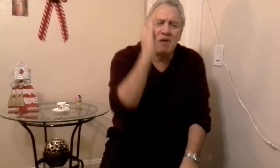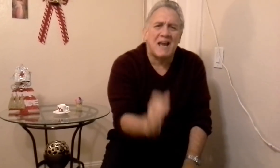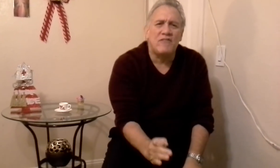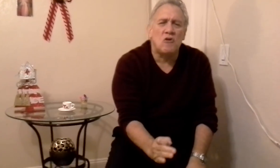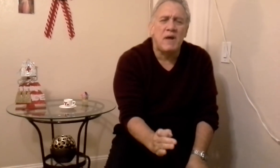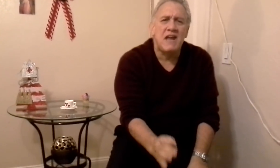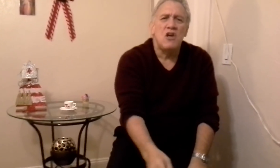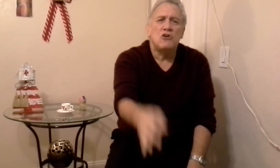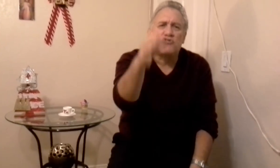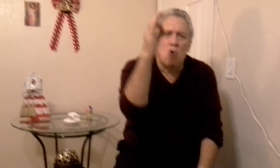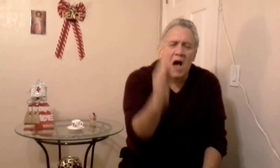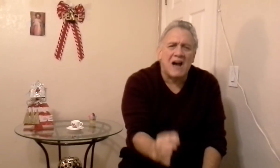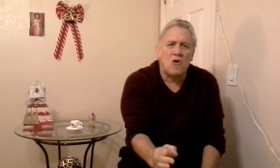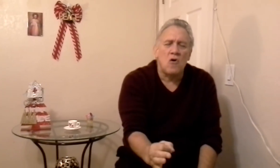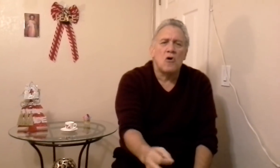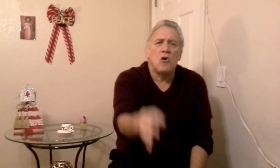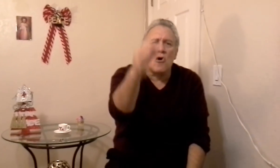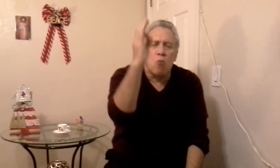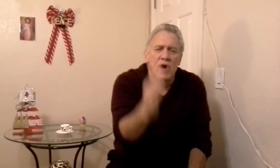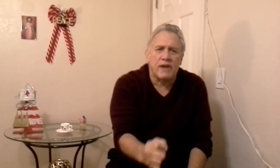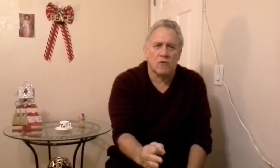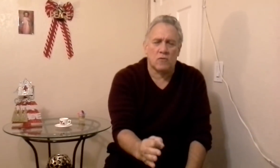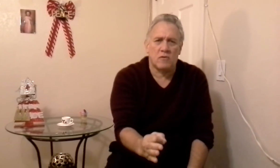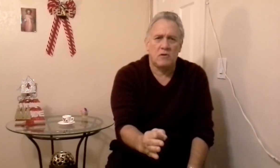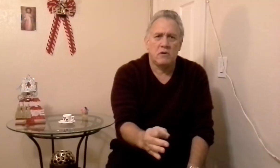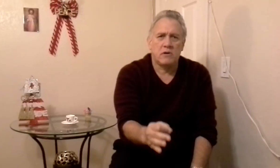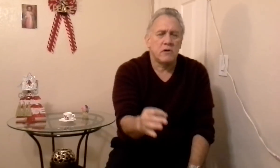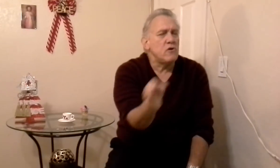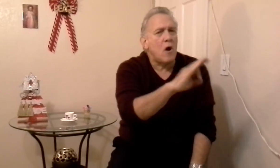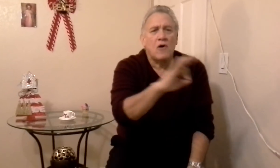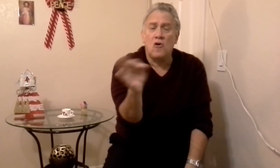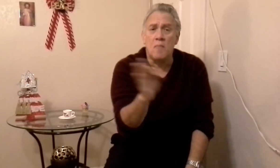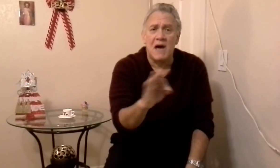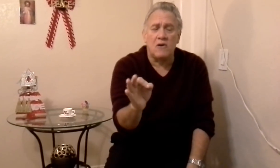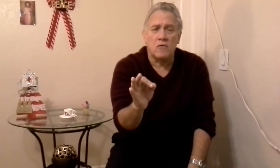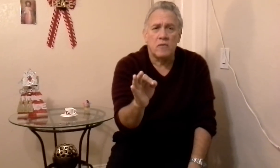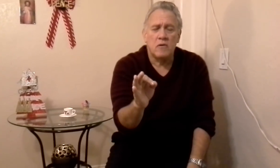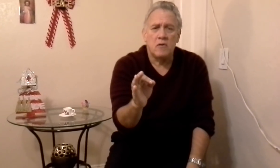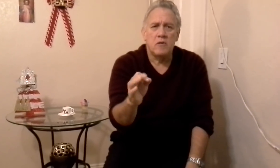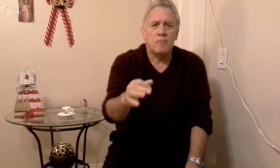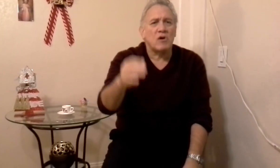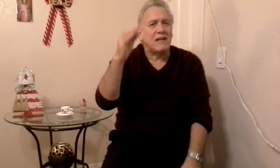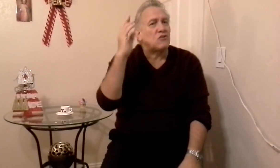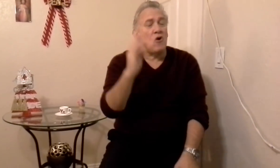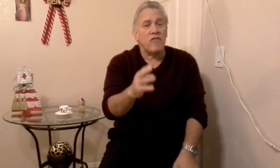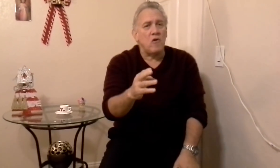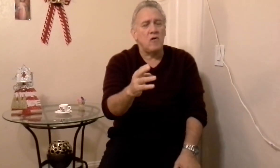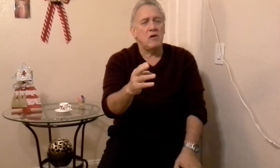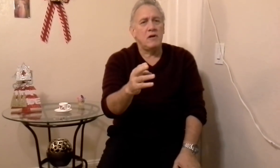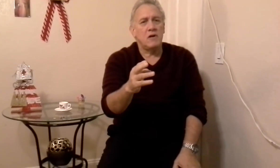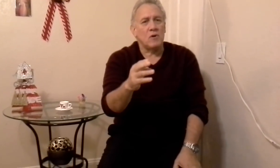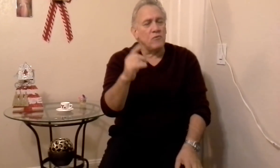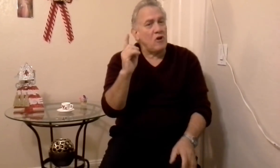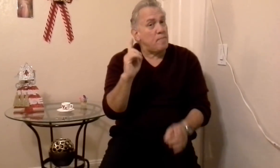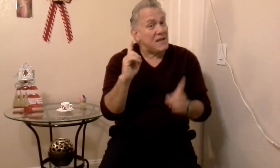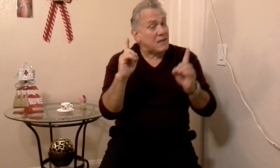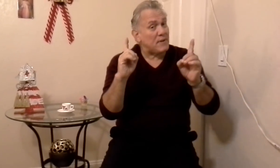mirándome, yo hago lo bueno, no hago lo malo, porque todo, cuando uno empieza a